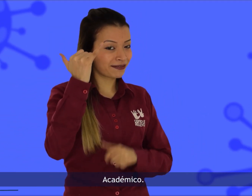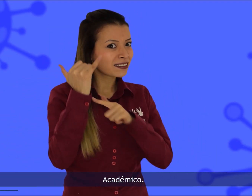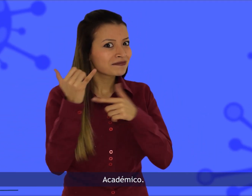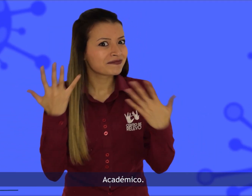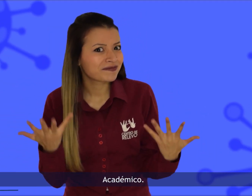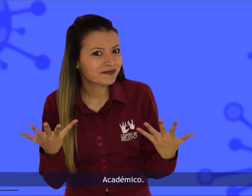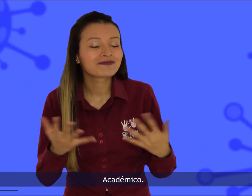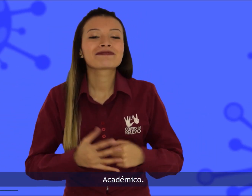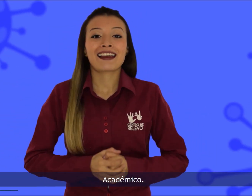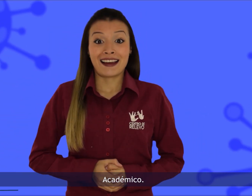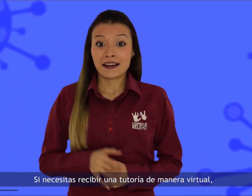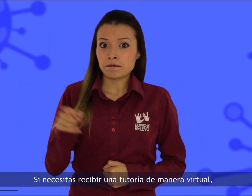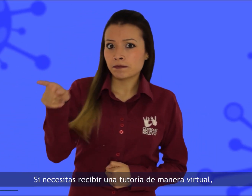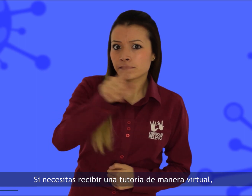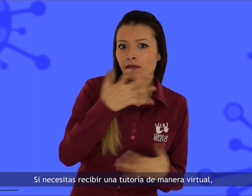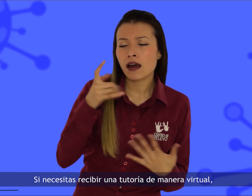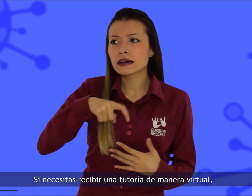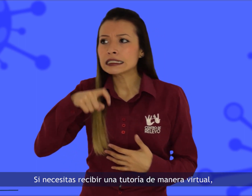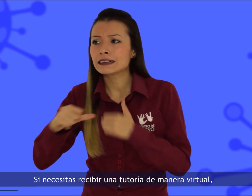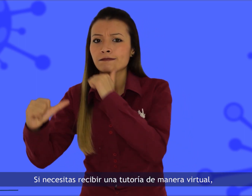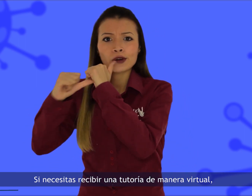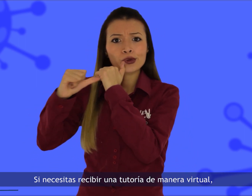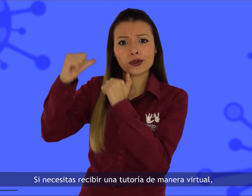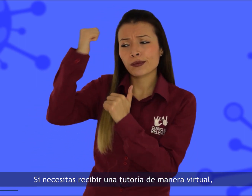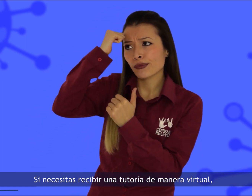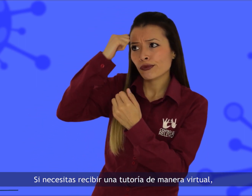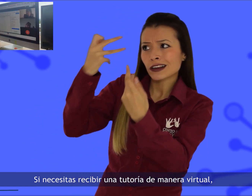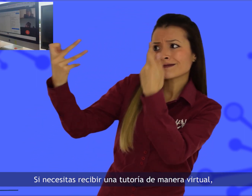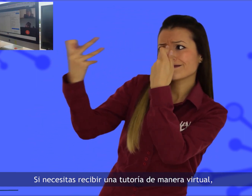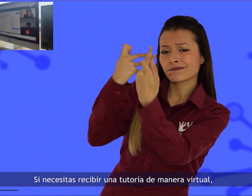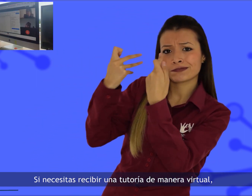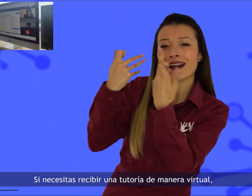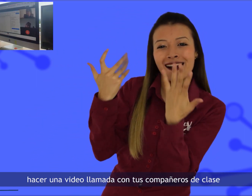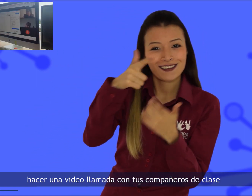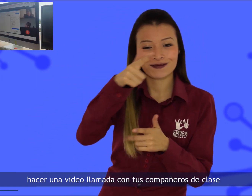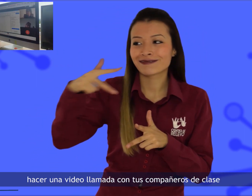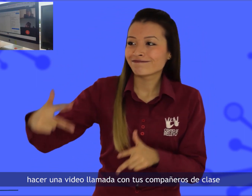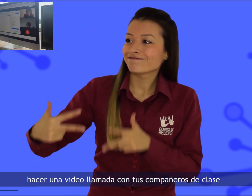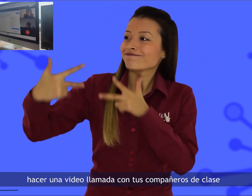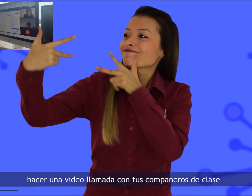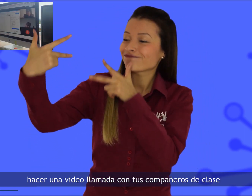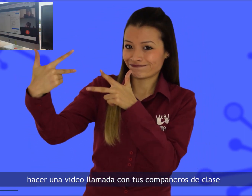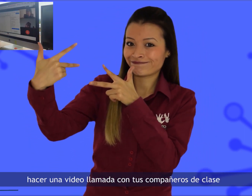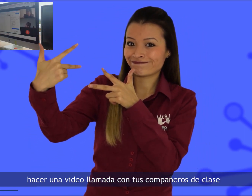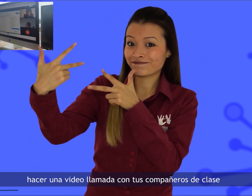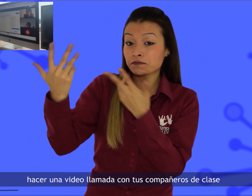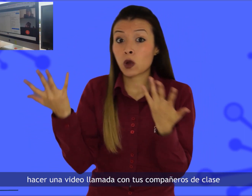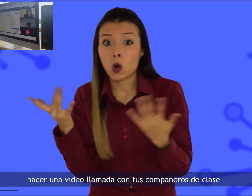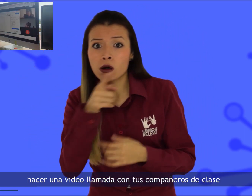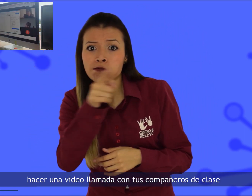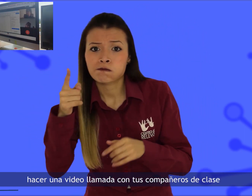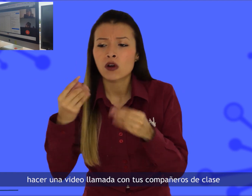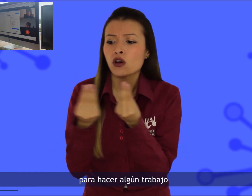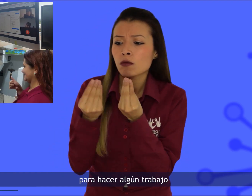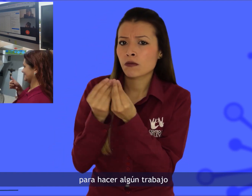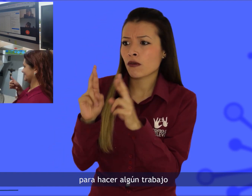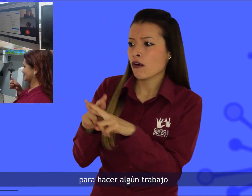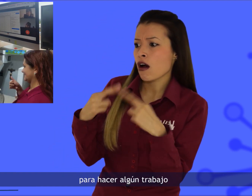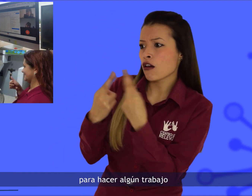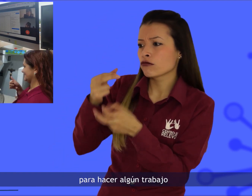Académico. Si necesitas recibir una tutoría de manera virtual, hacer una videollamada con tus compañeros de clase para